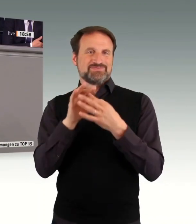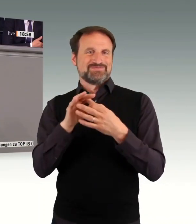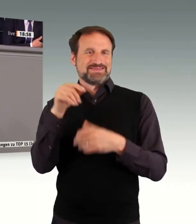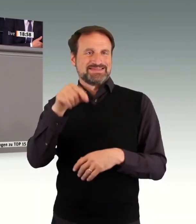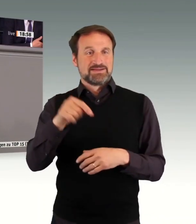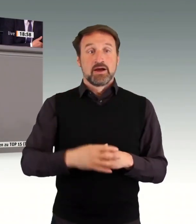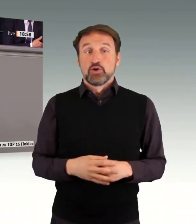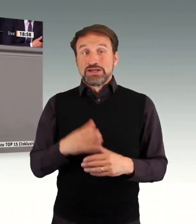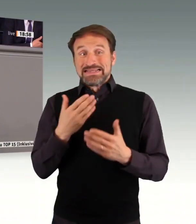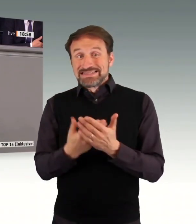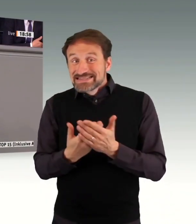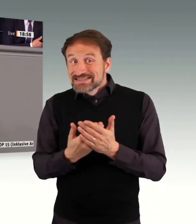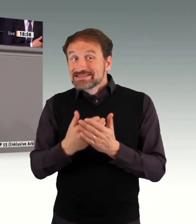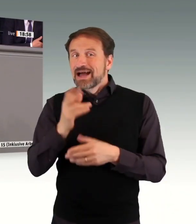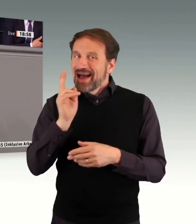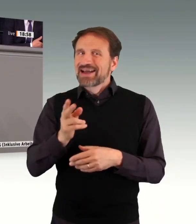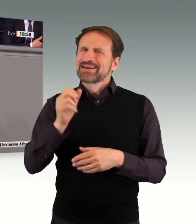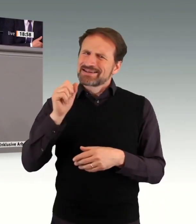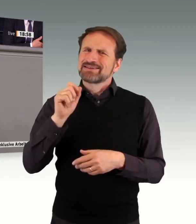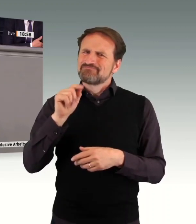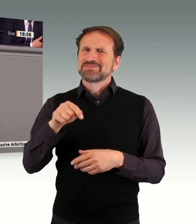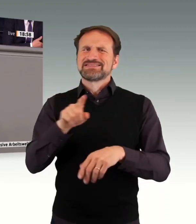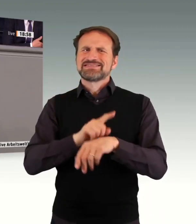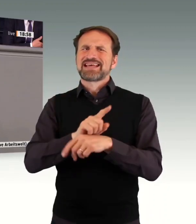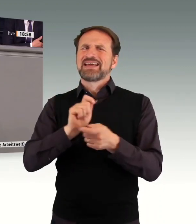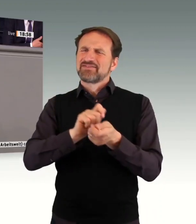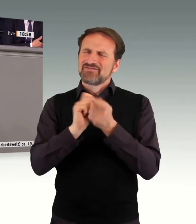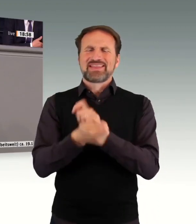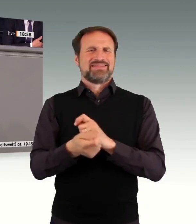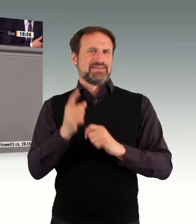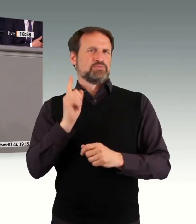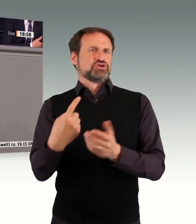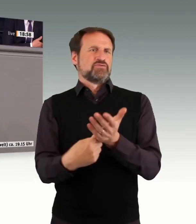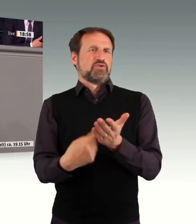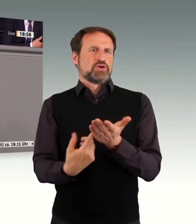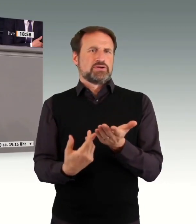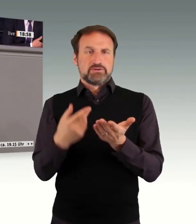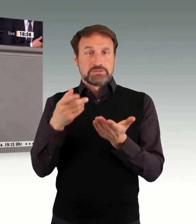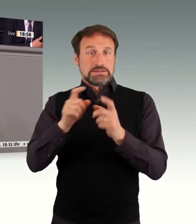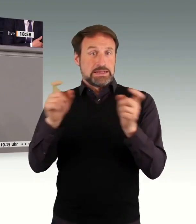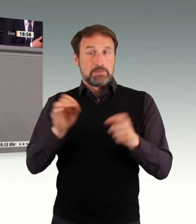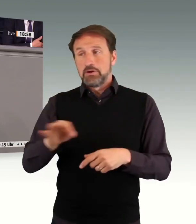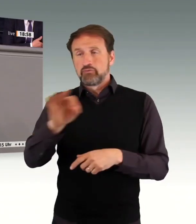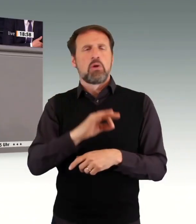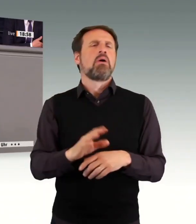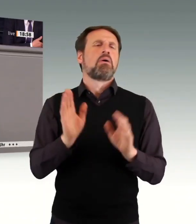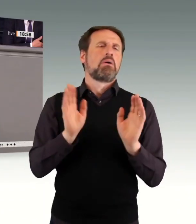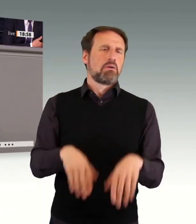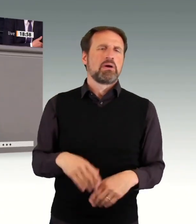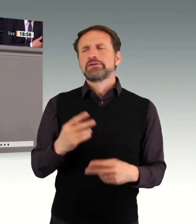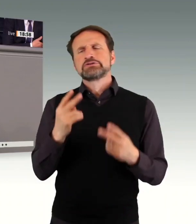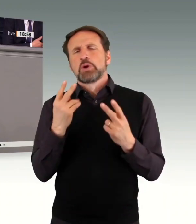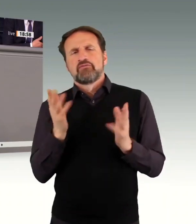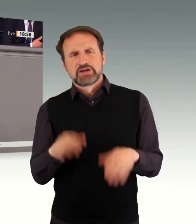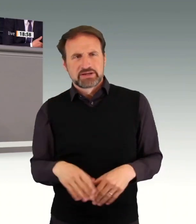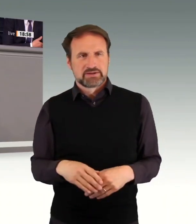einem wichtigen Thema. Das sind nämlich Menschen mit Behinderung, die in Werkstätten beschäftigt sind. Wir reden hier mal alle von Menschenwürde, Sie besonders gern und